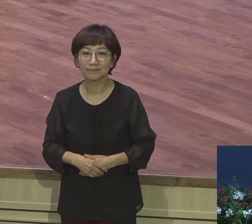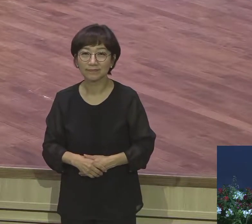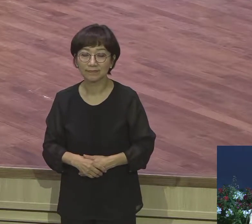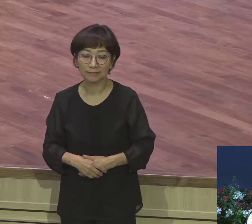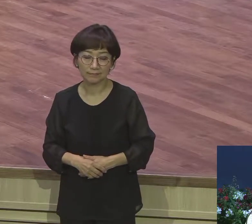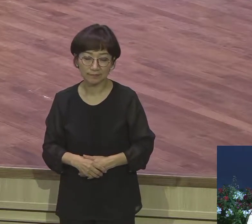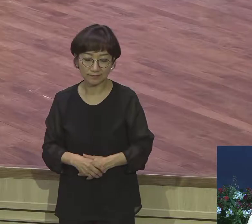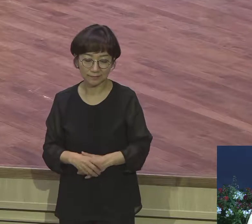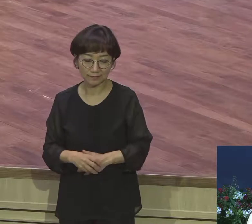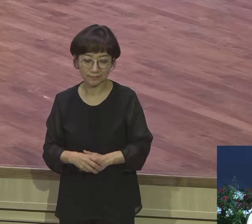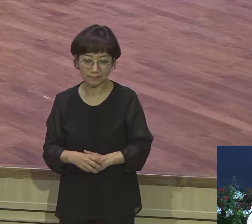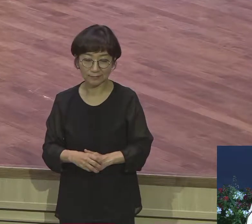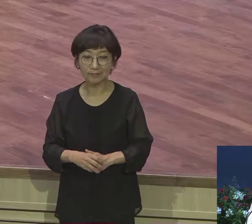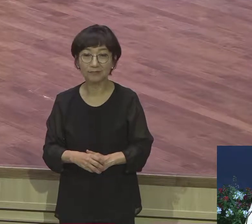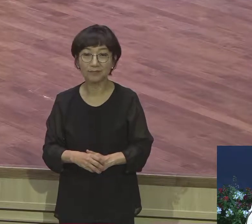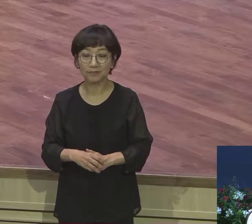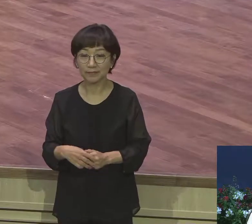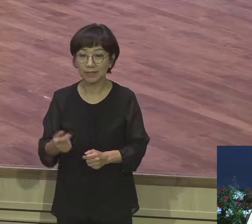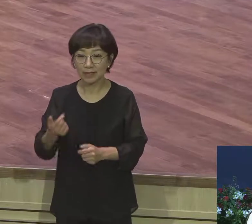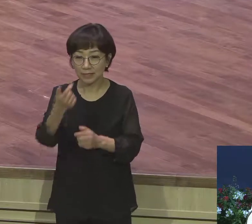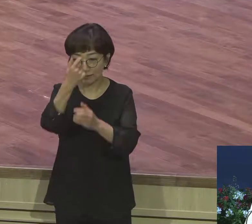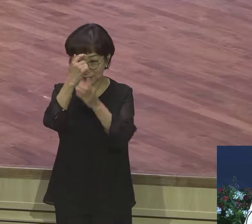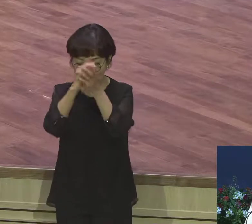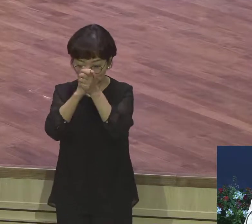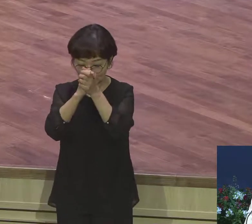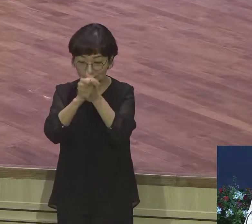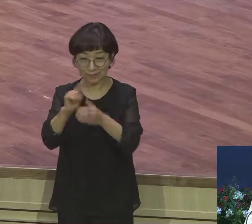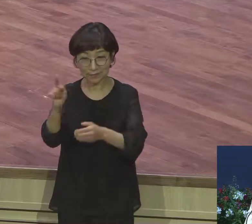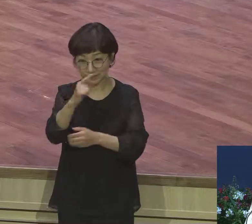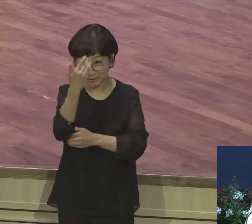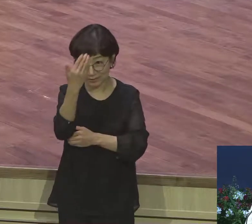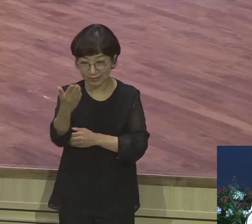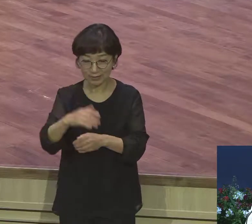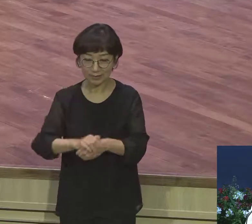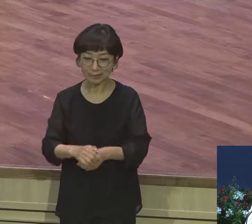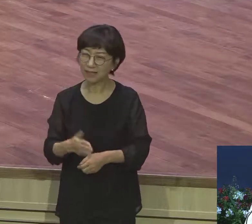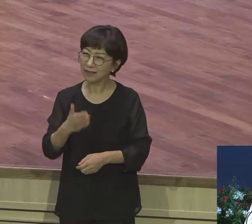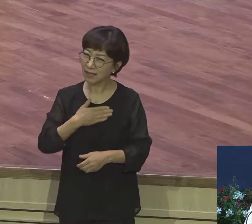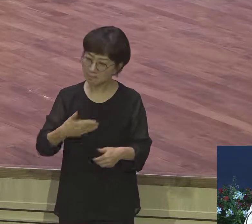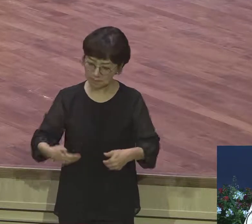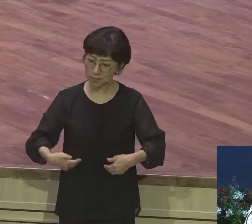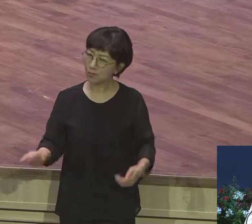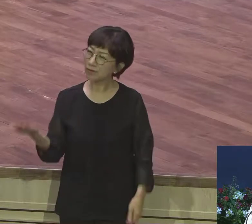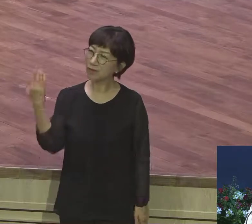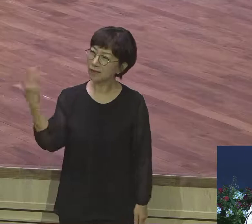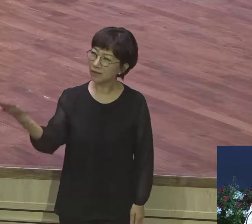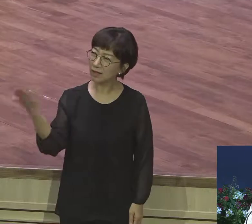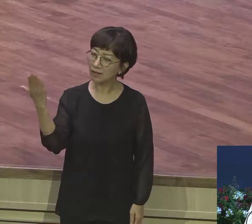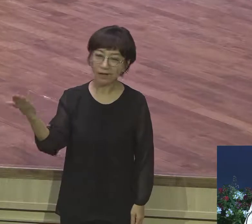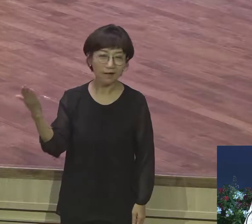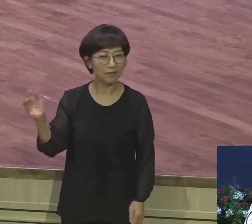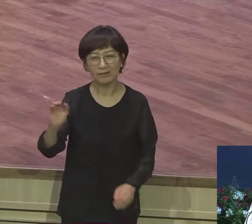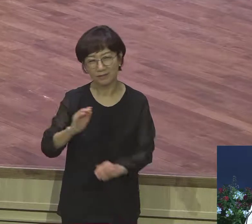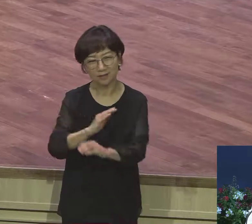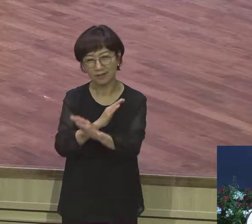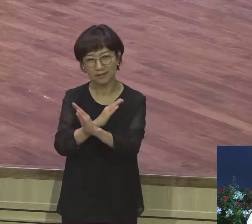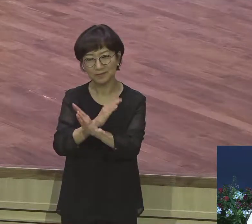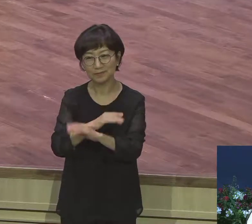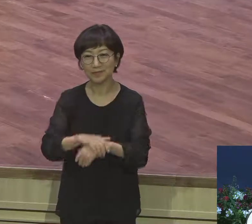기도는요 내 것을 구하는 것이 아니에요 기도가 뭐냐 불신자들 다른 종교인들 우리 아들